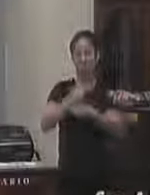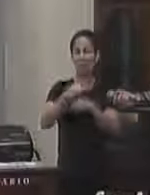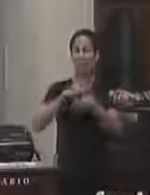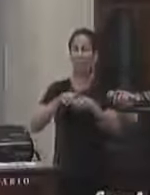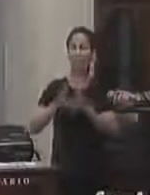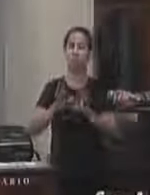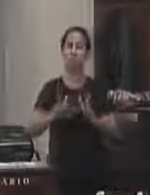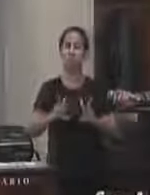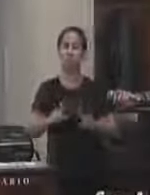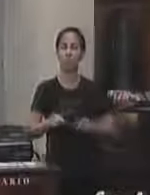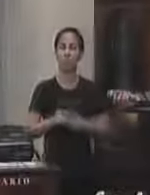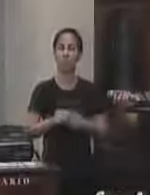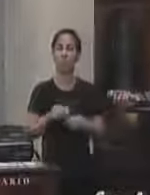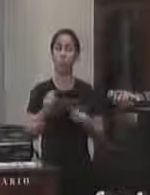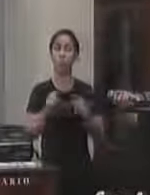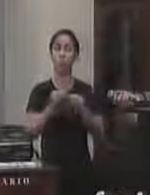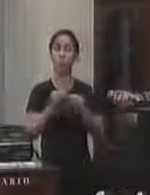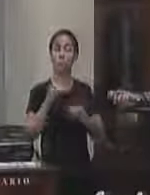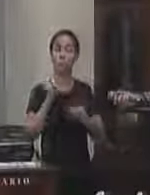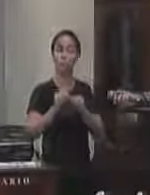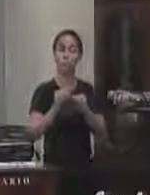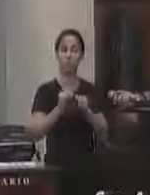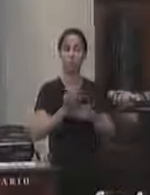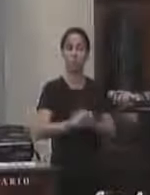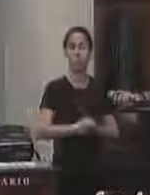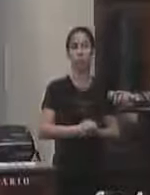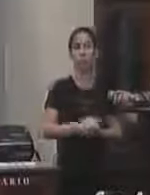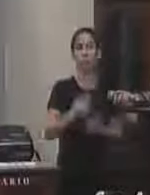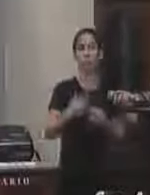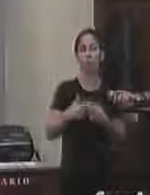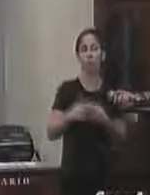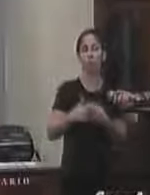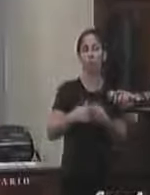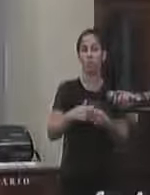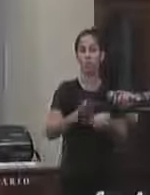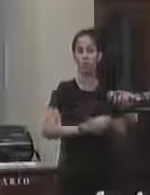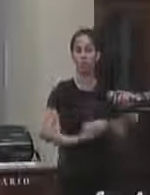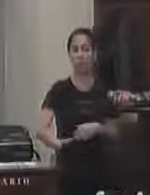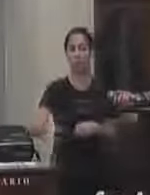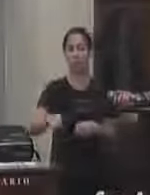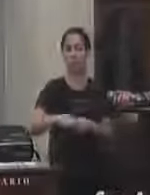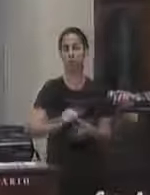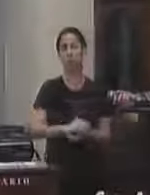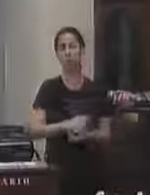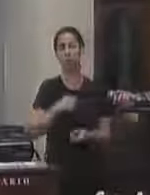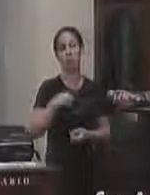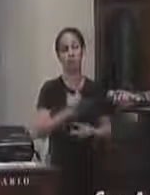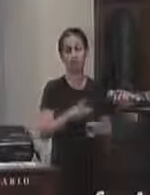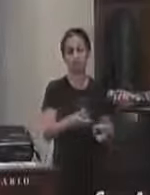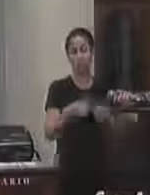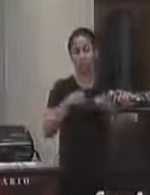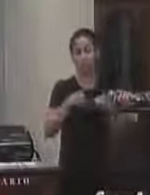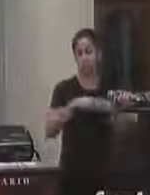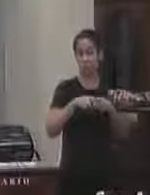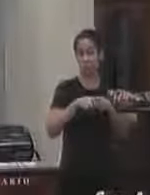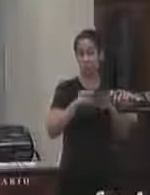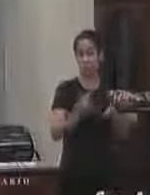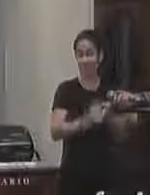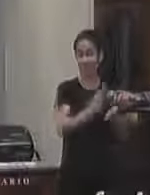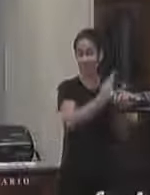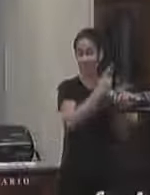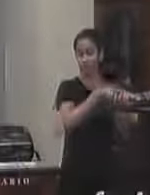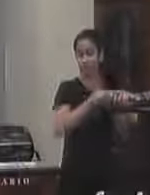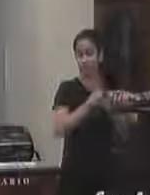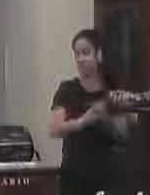sabem da missão do que tem que fazer porque lidam com crianças e a gente percebe que as coisas estão acontecendo